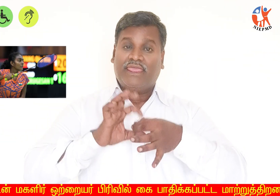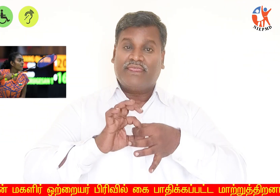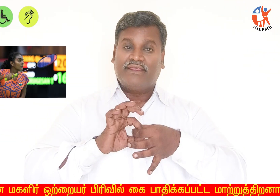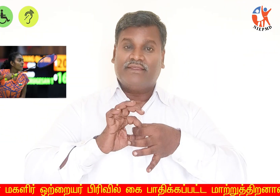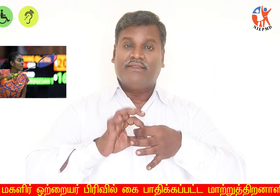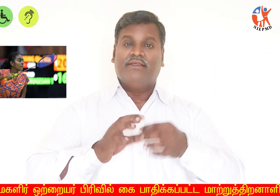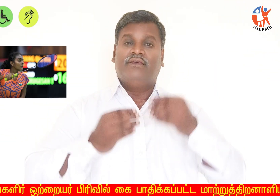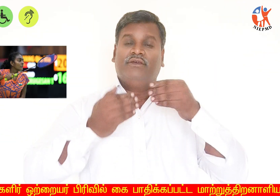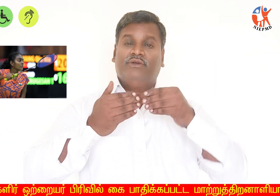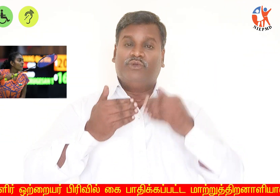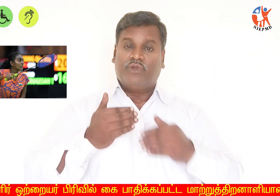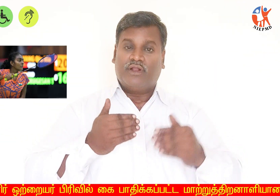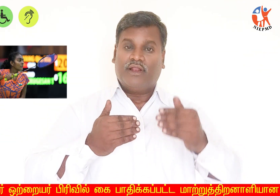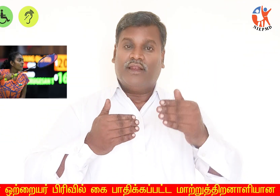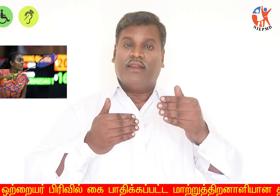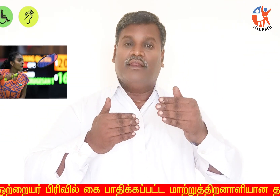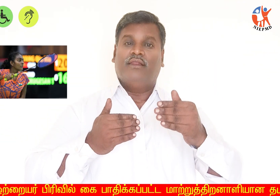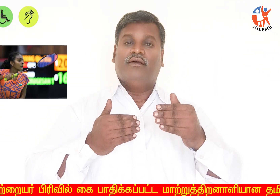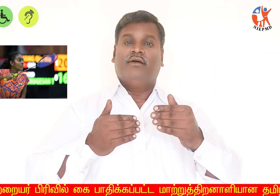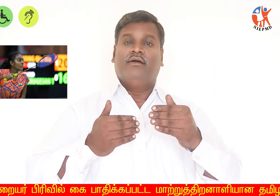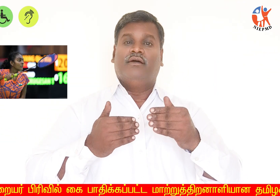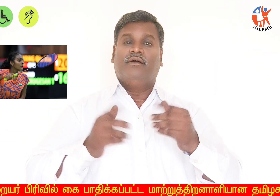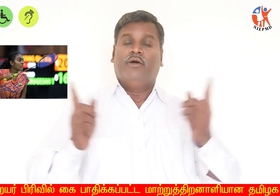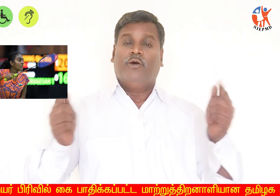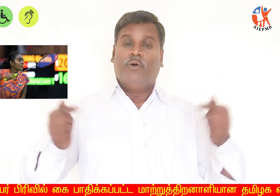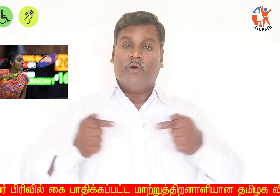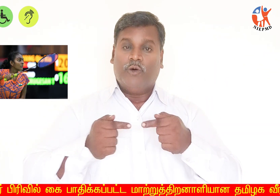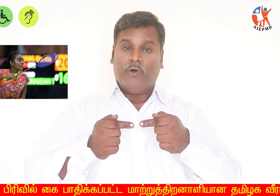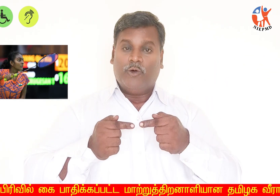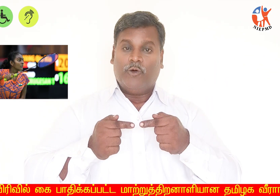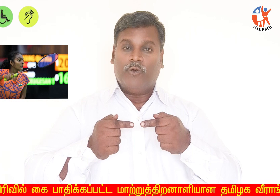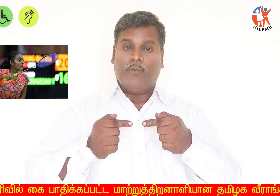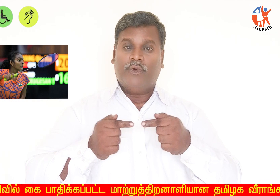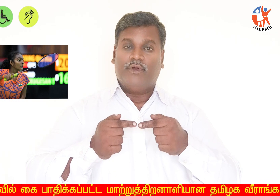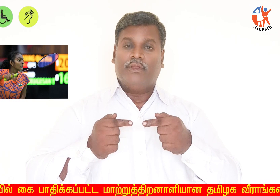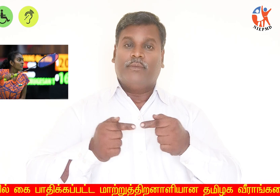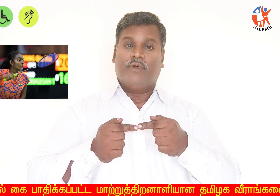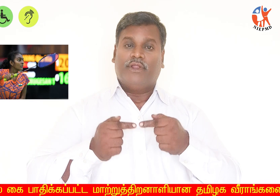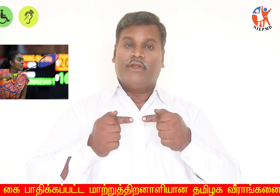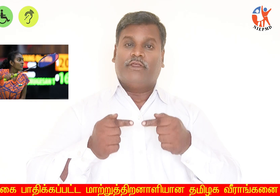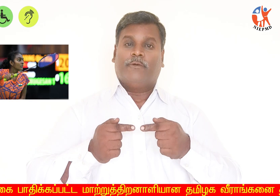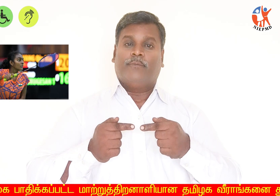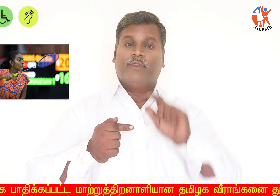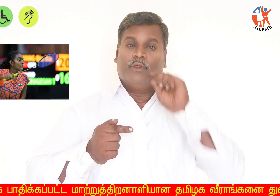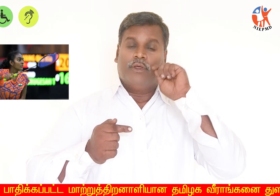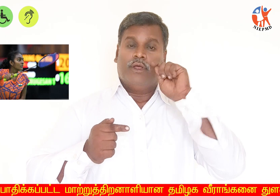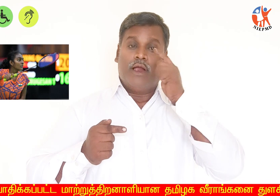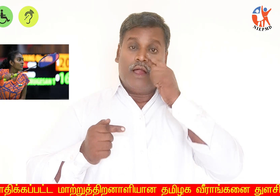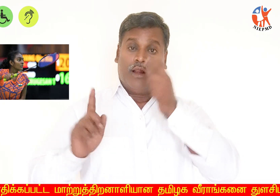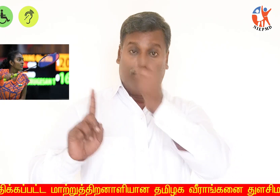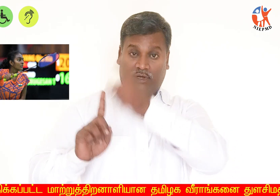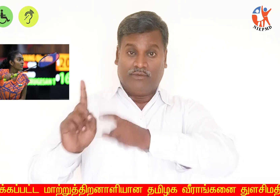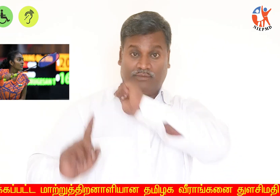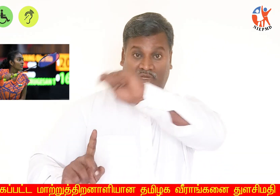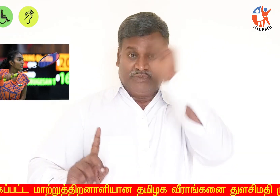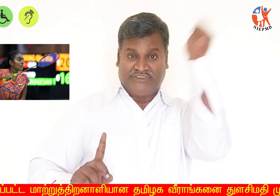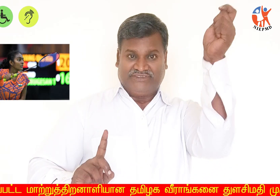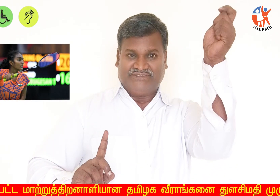பேராலிம்பிக் தொடரில் பாட் மிட்டன் மகலிர் ஒட்சையிர் பிரிவில் கைபாதிக்கப்பட்ட மார்ச்சு திரணாலியான தமிழக வீராங்கனை